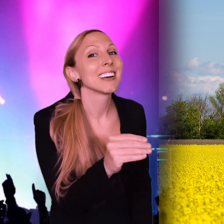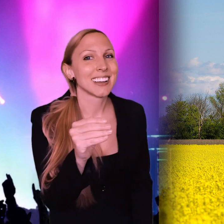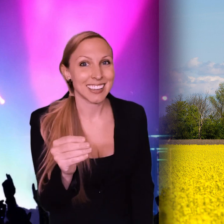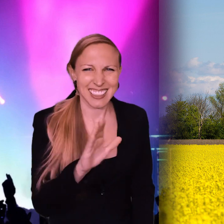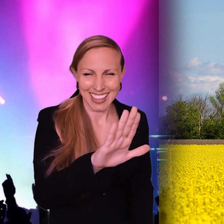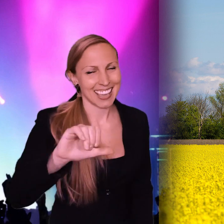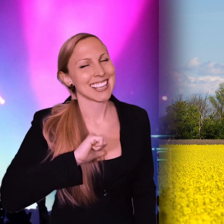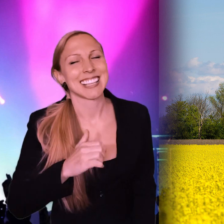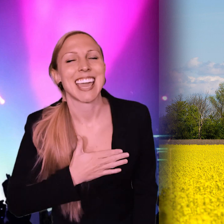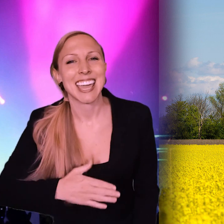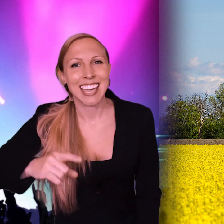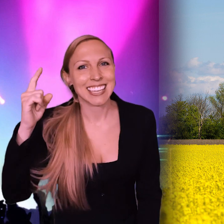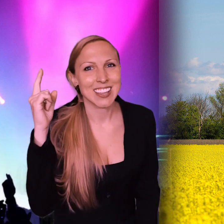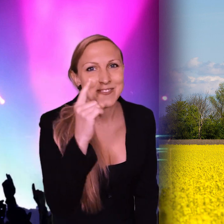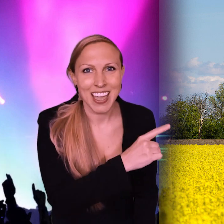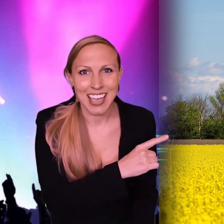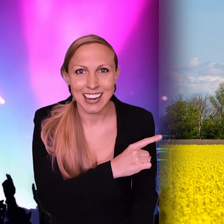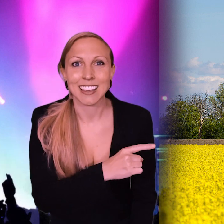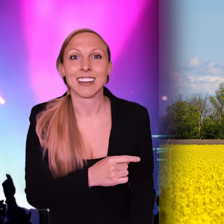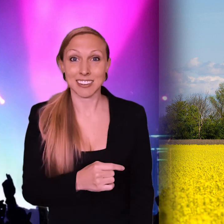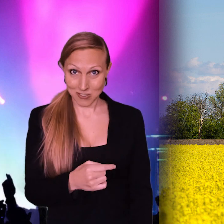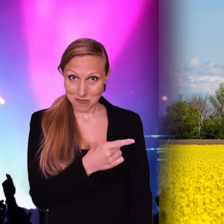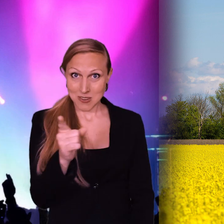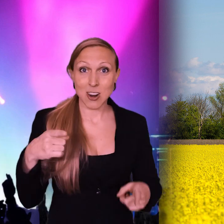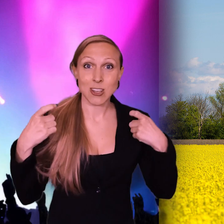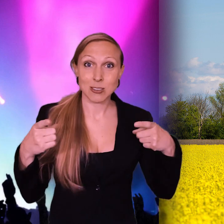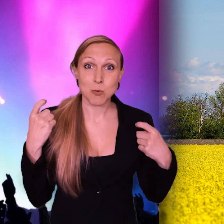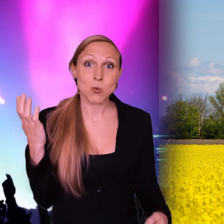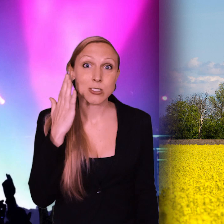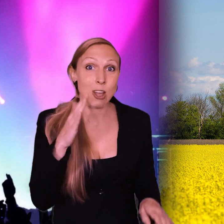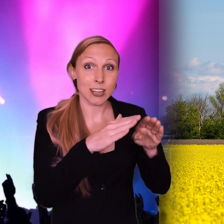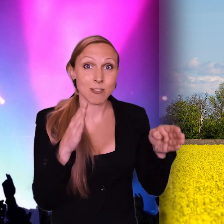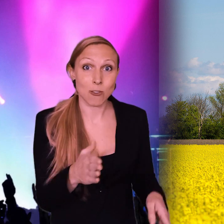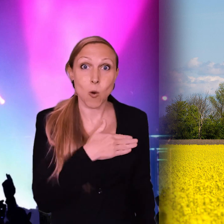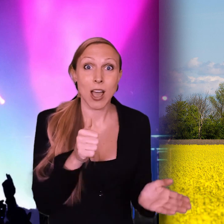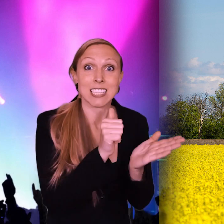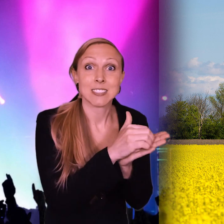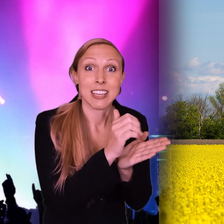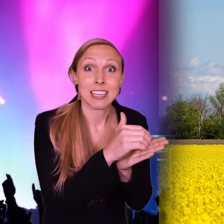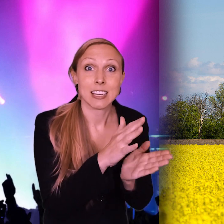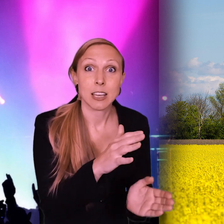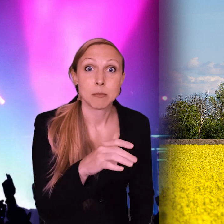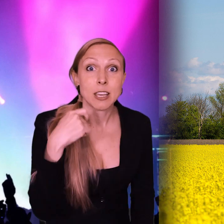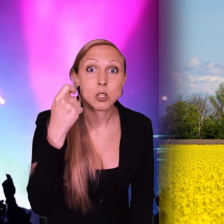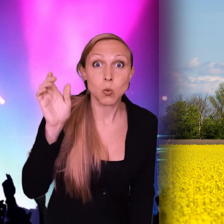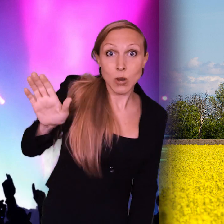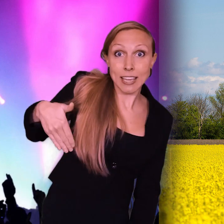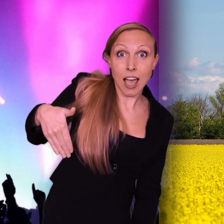är det deras eget fel De har klagat på bostaden för våra svin Men när julskinkan